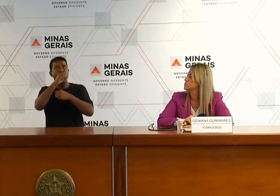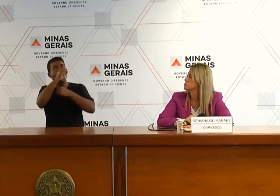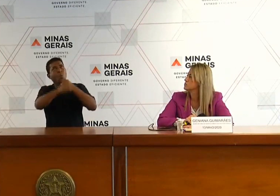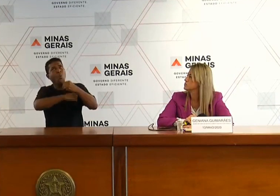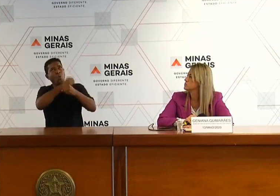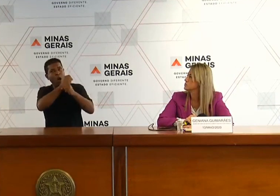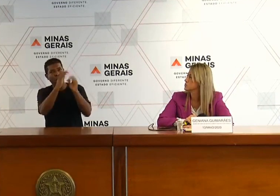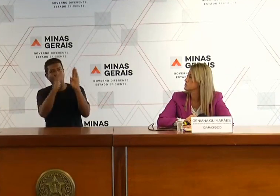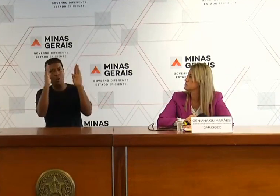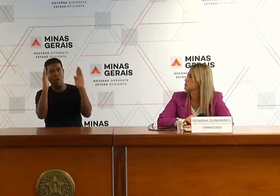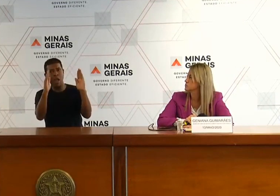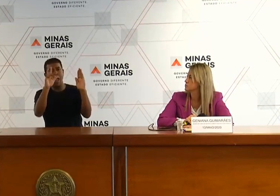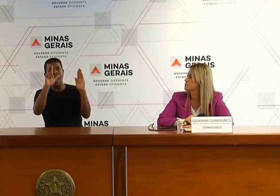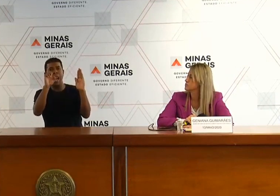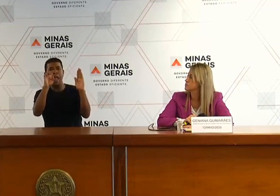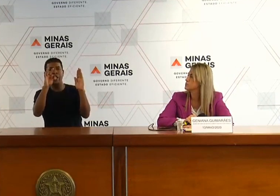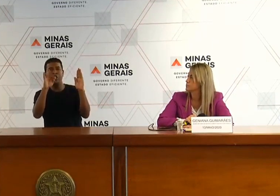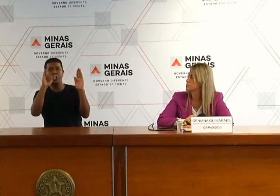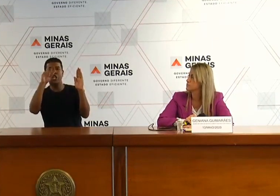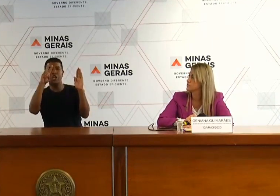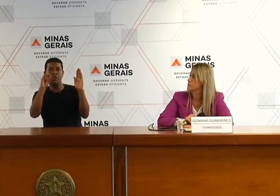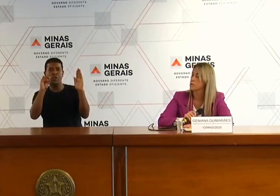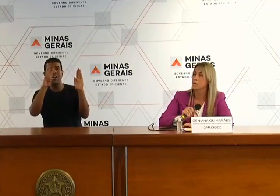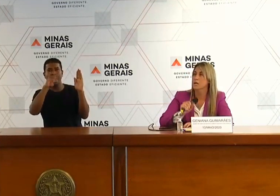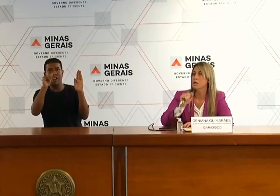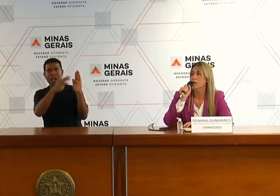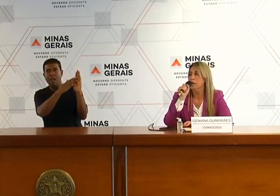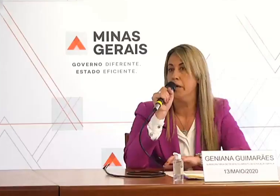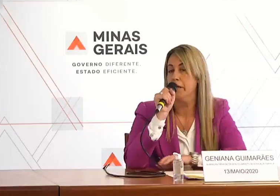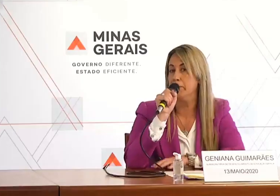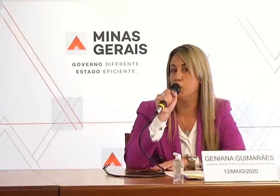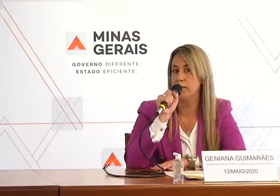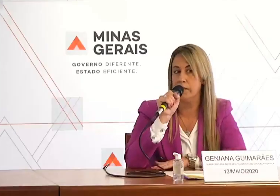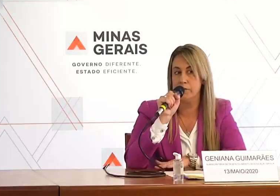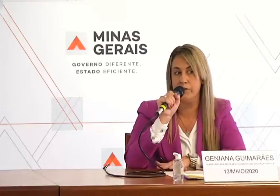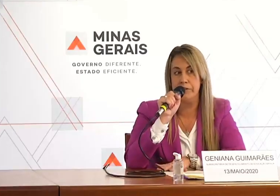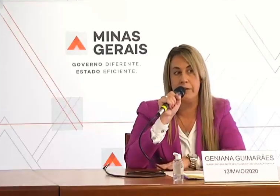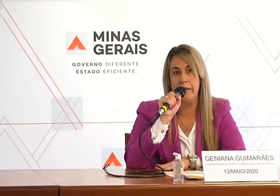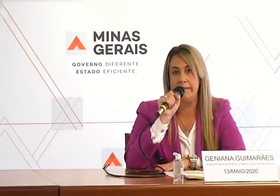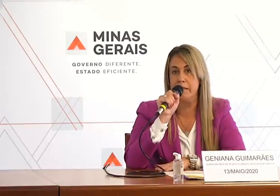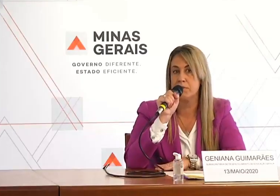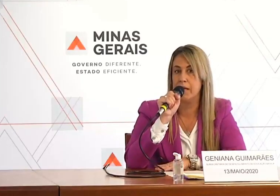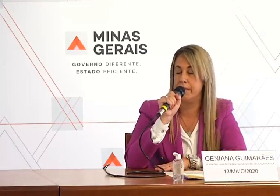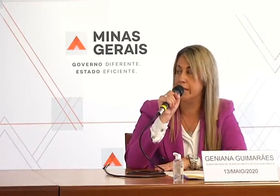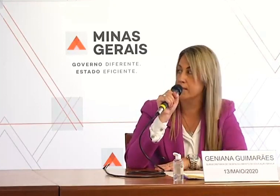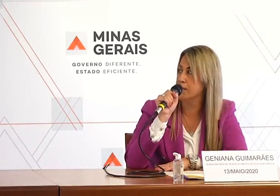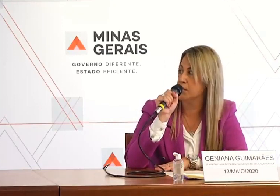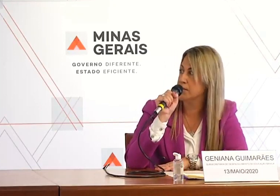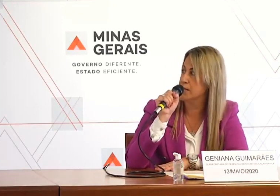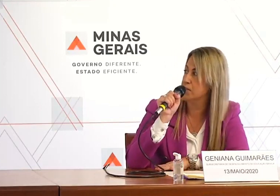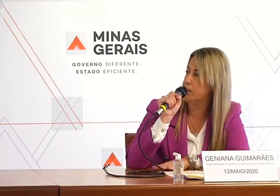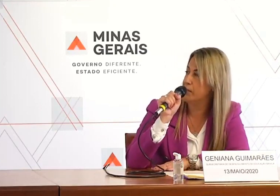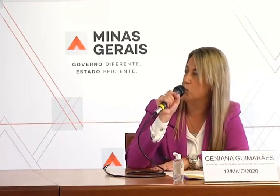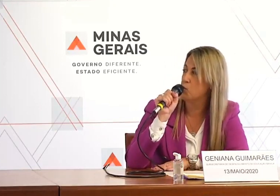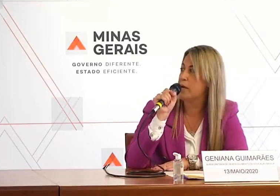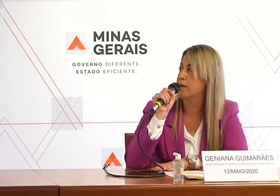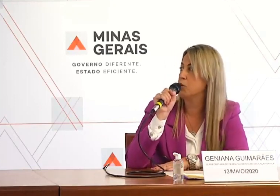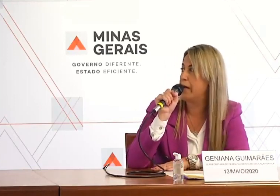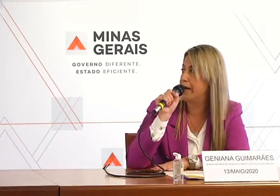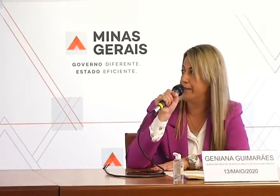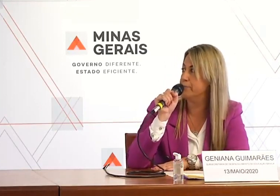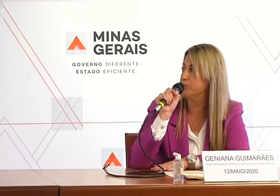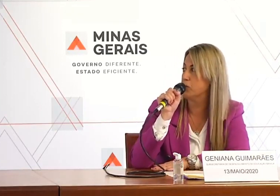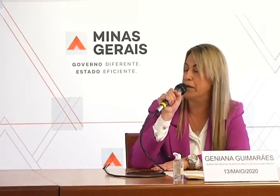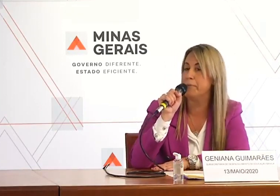vai ser estendido no período de férias? É importante termos clareza que nós estamos trabalhando com